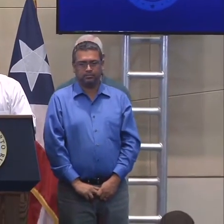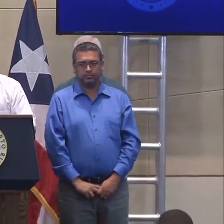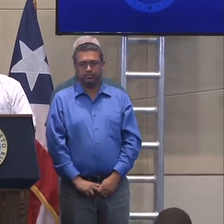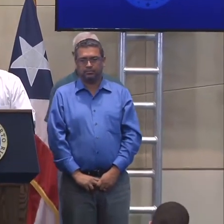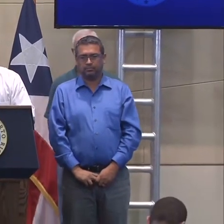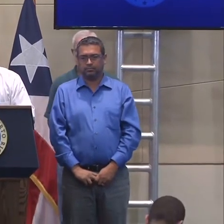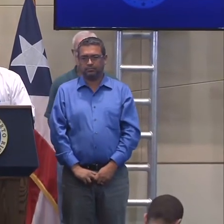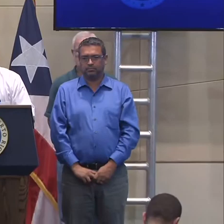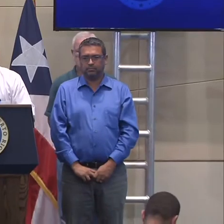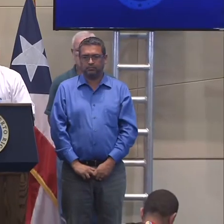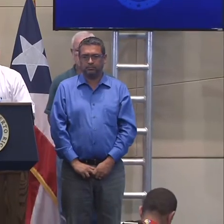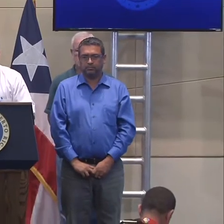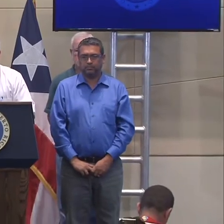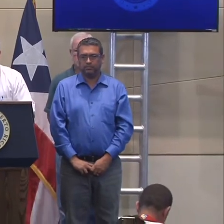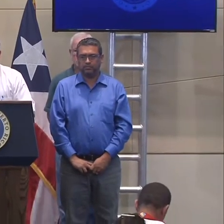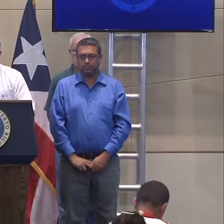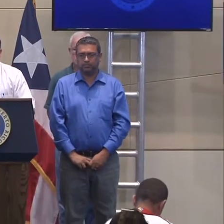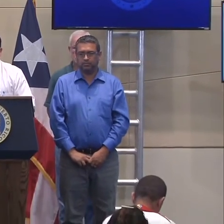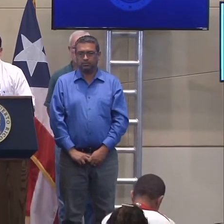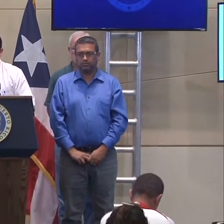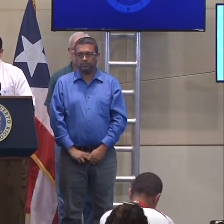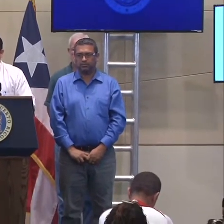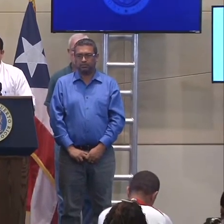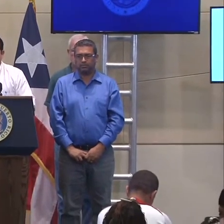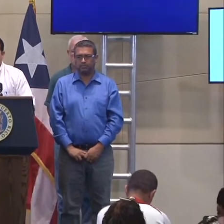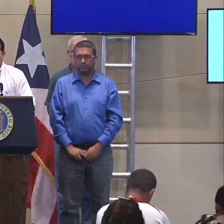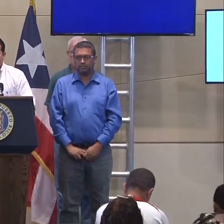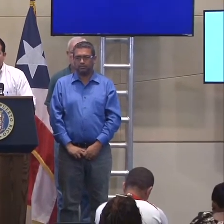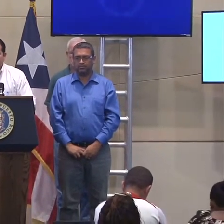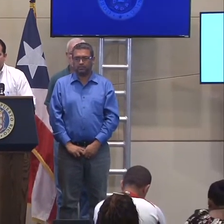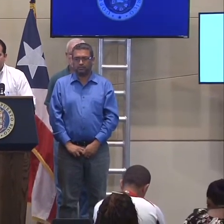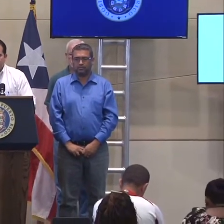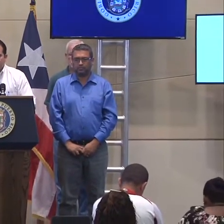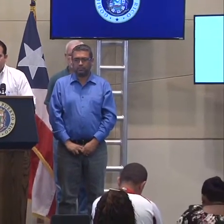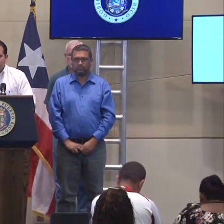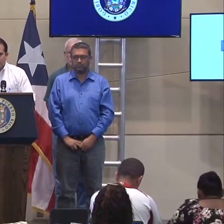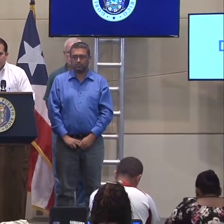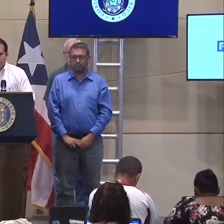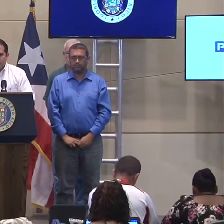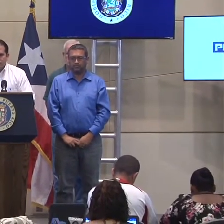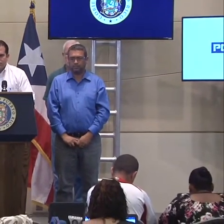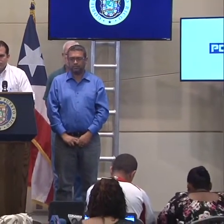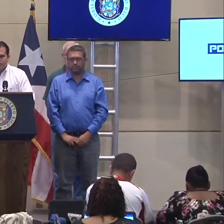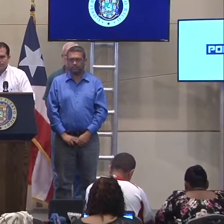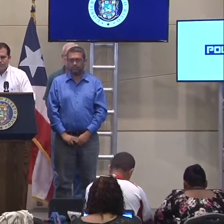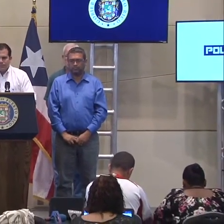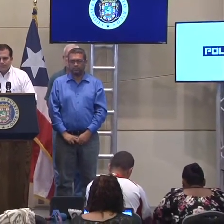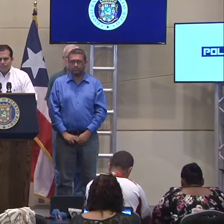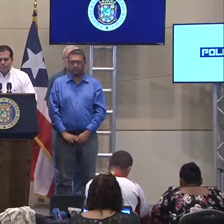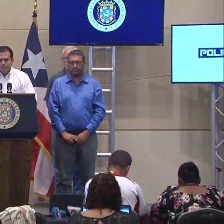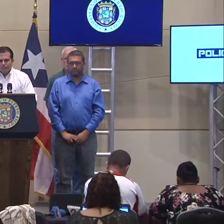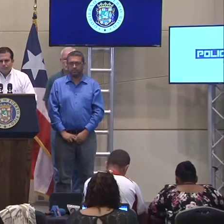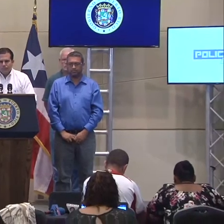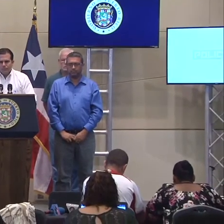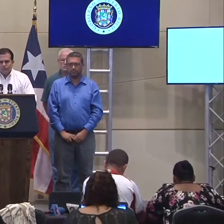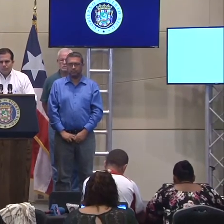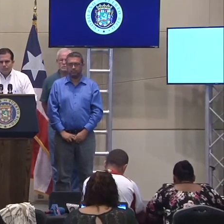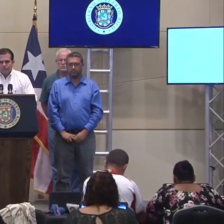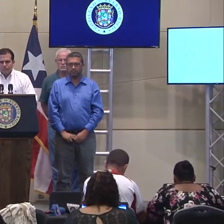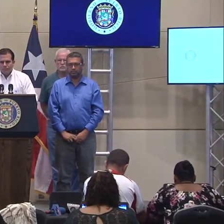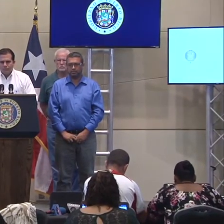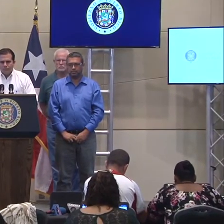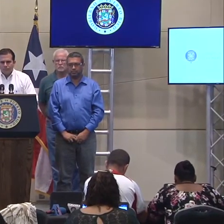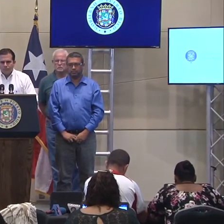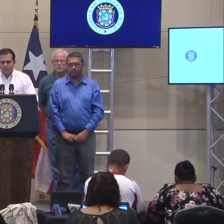Él lo escribe, eh, porque dice, potus, refiriéndose obviamente al presidente, y yo, estamos agradecidos por el liderazgo de Ricardo